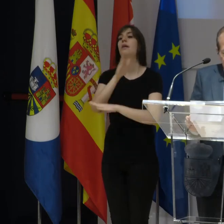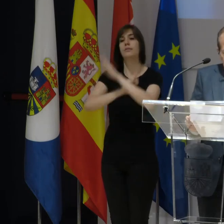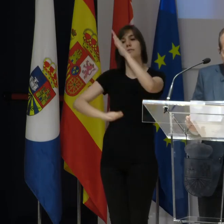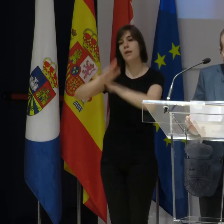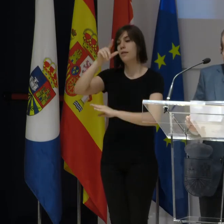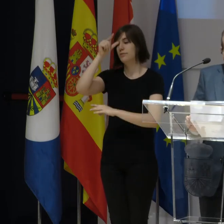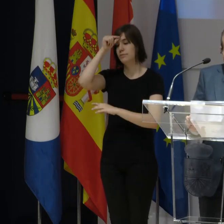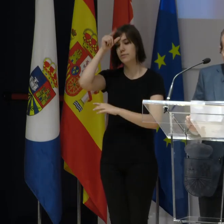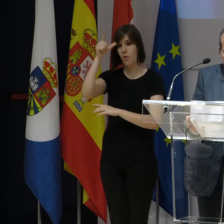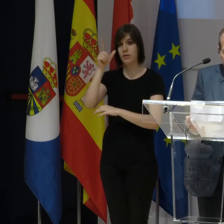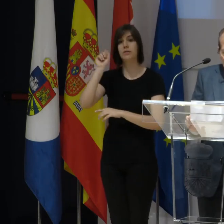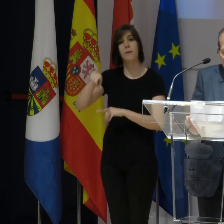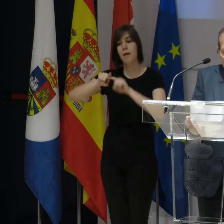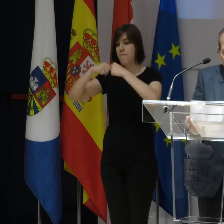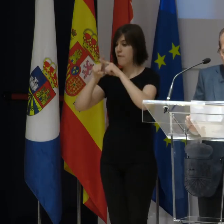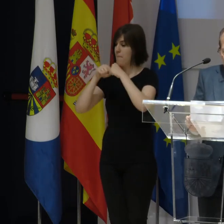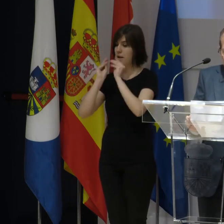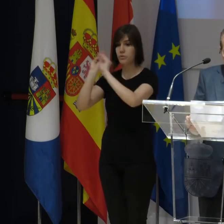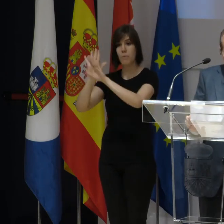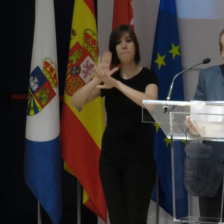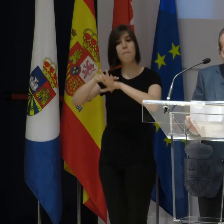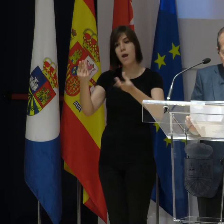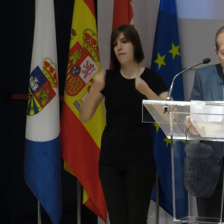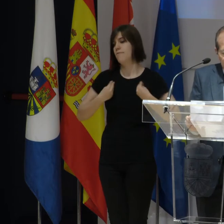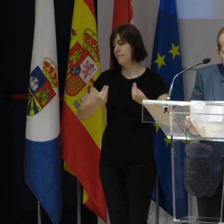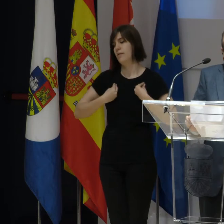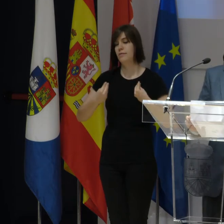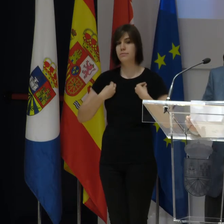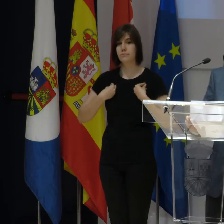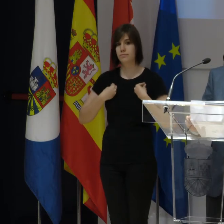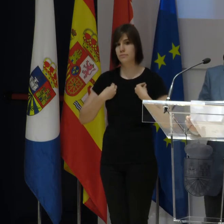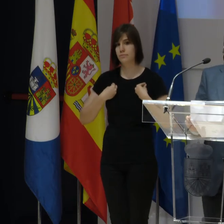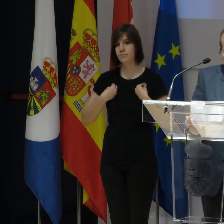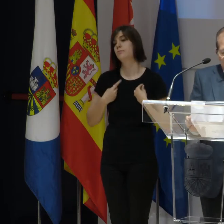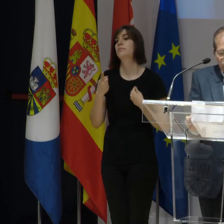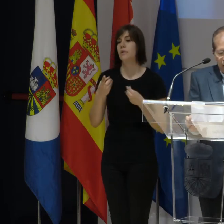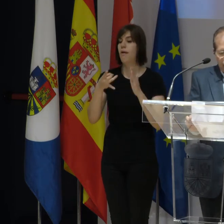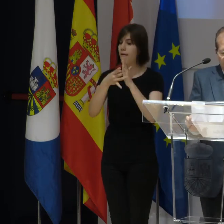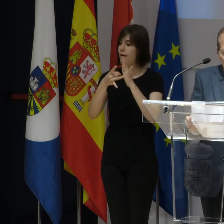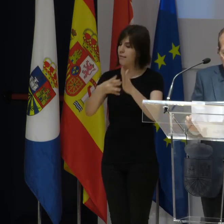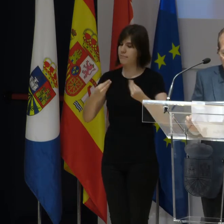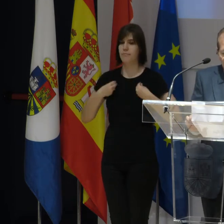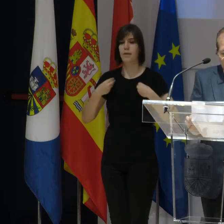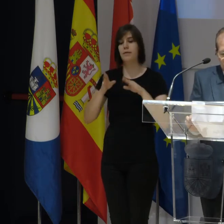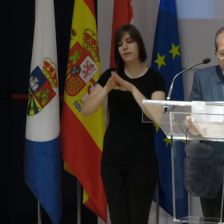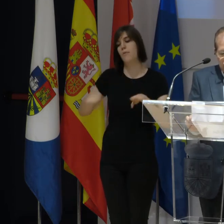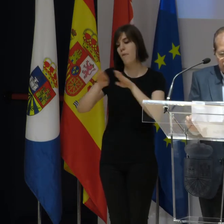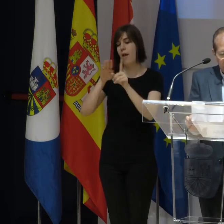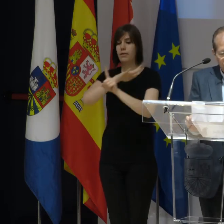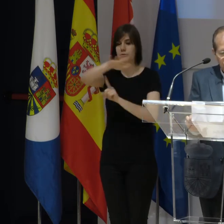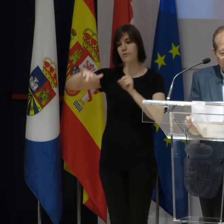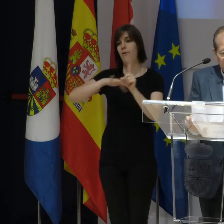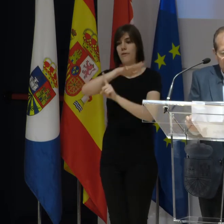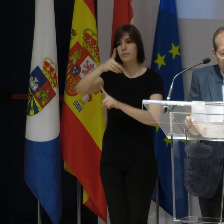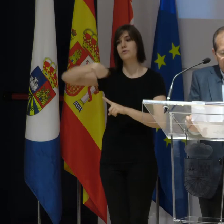y a sus familias, para que puedan tener una vida acorde a los indicadores de calidad de vida de su entorno. Y